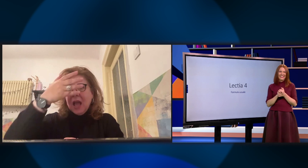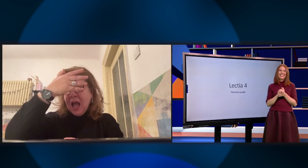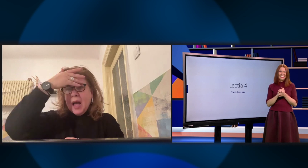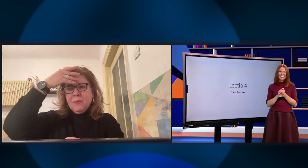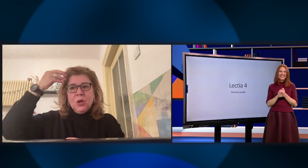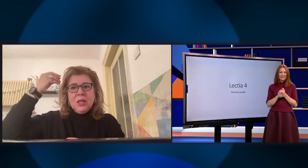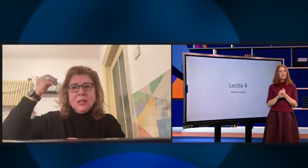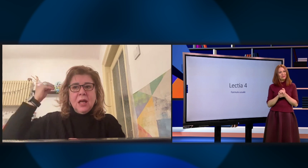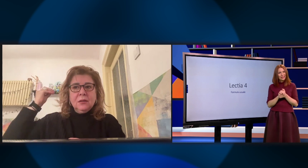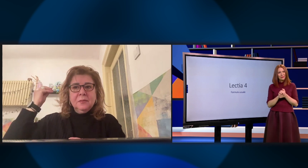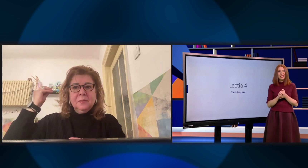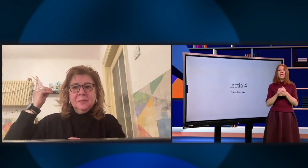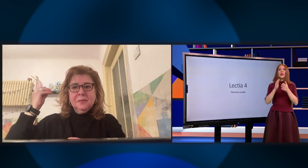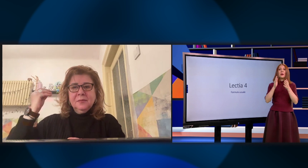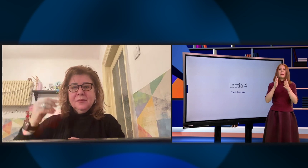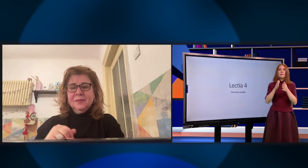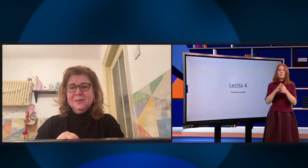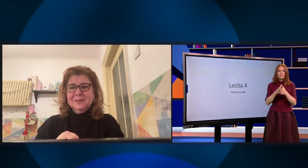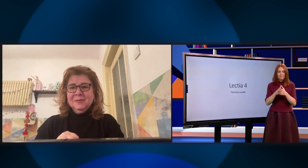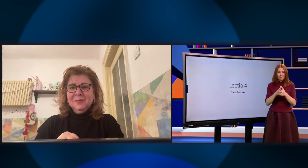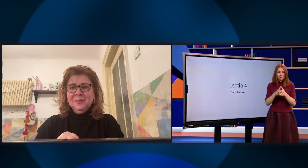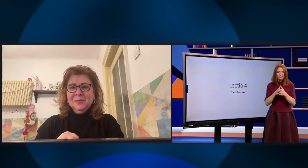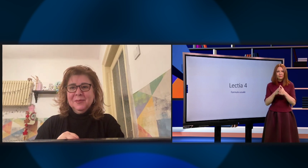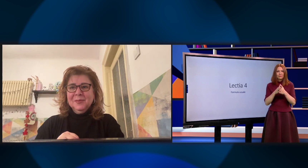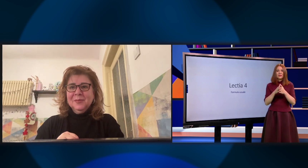Am uitat! Foarte bine! Am uitat!